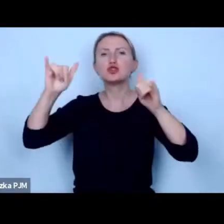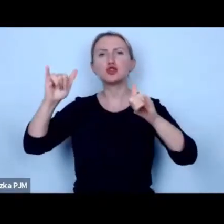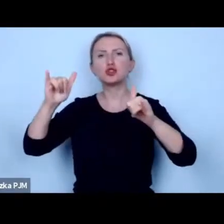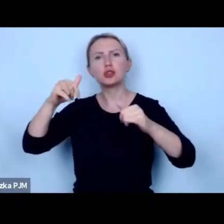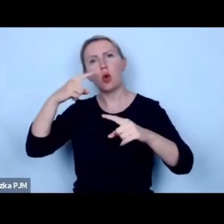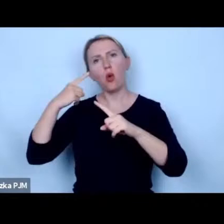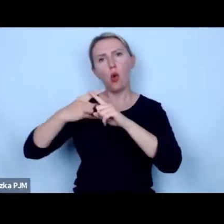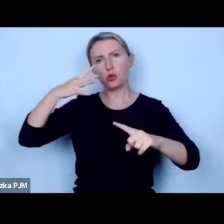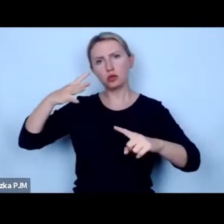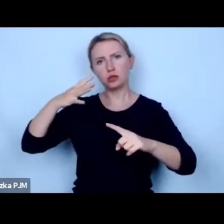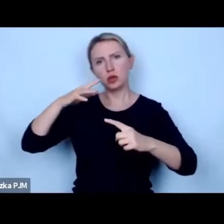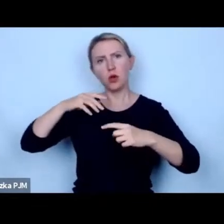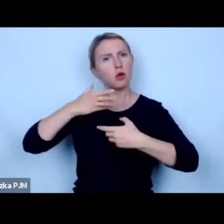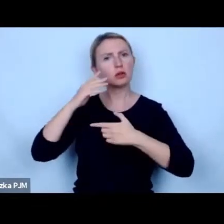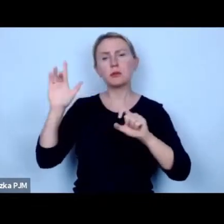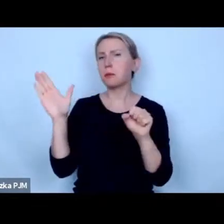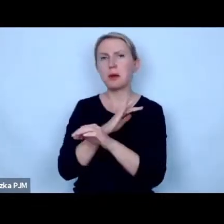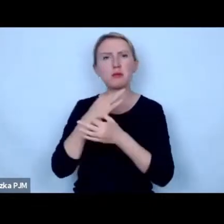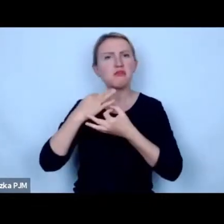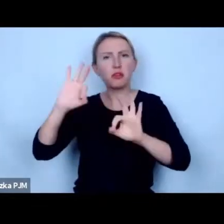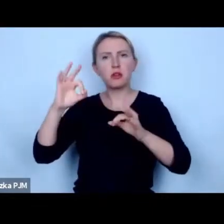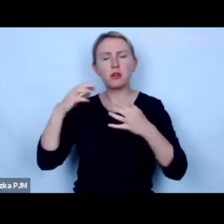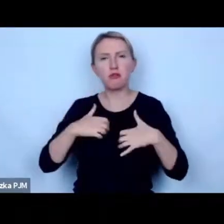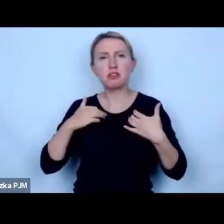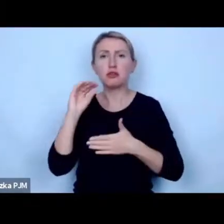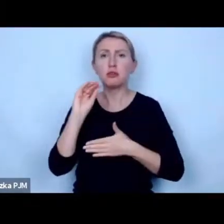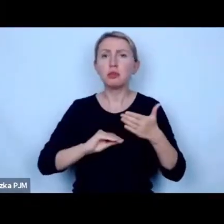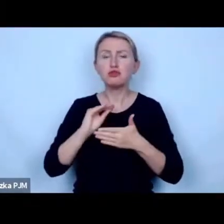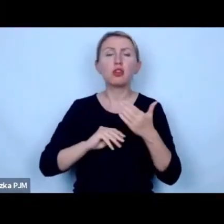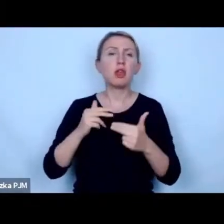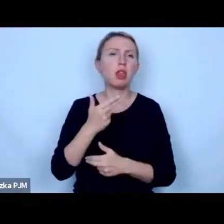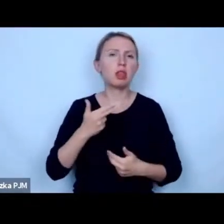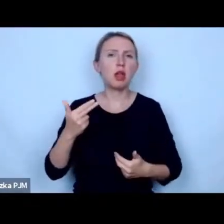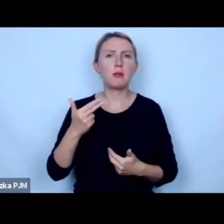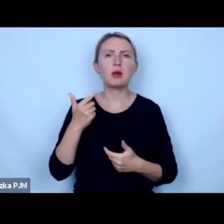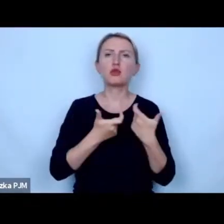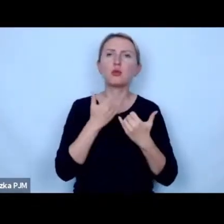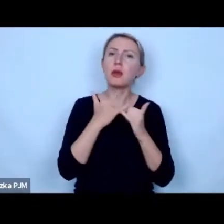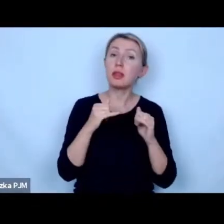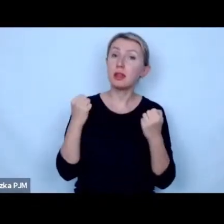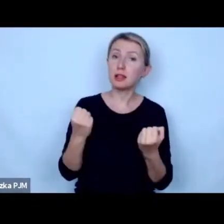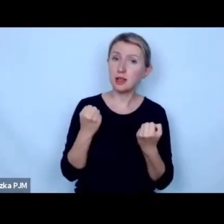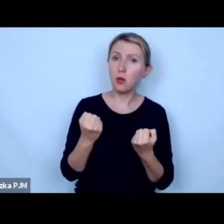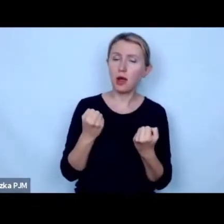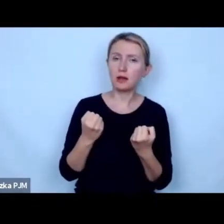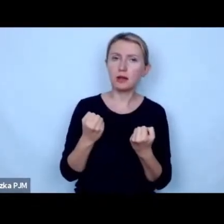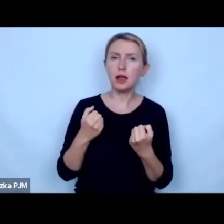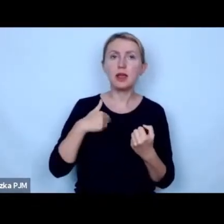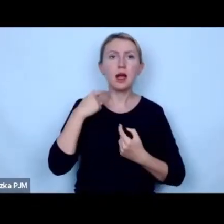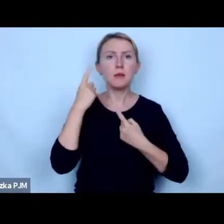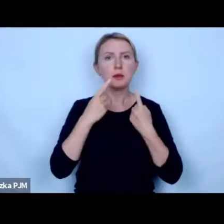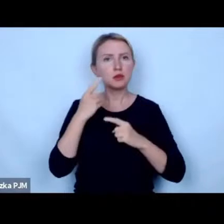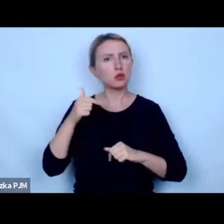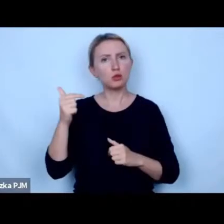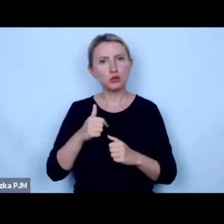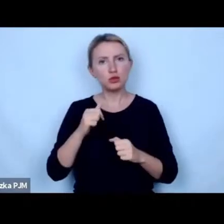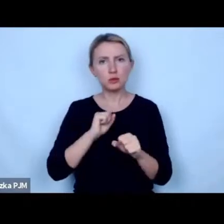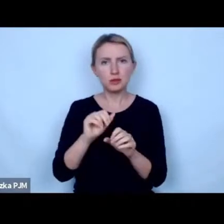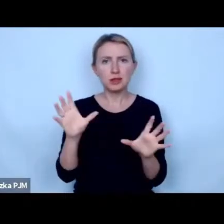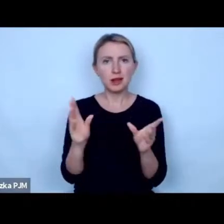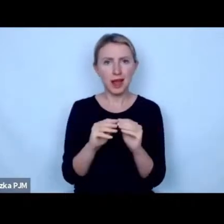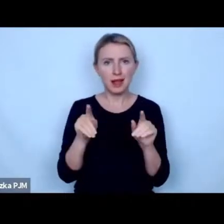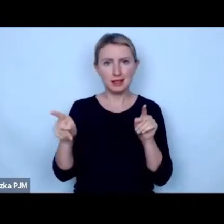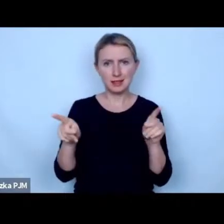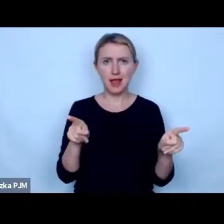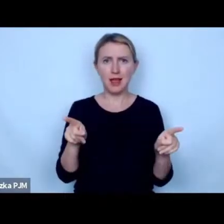radykalniejsze o całkowitym wyzwoleniu zwierząt czy pisz na ten temat czy robię inne działania w tym kierunku myślę, że to się musi dziać równocześnie